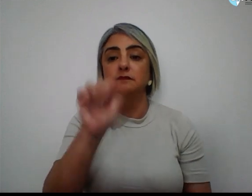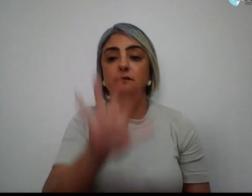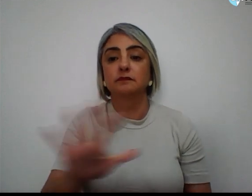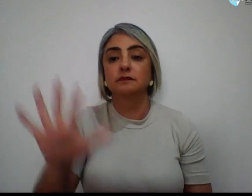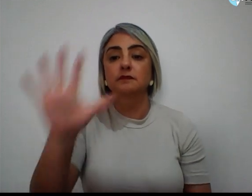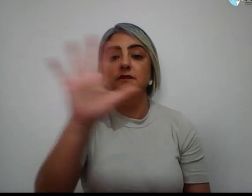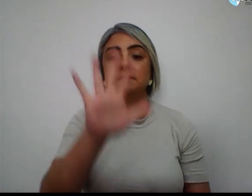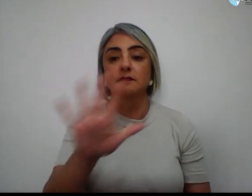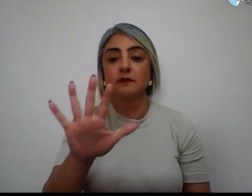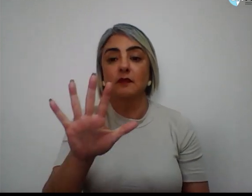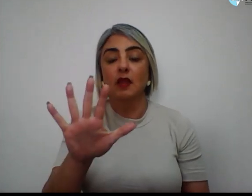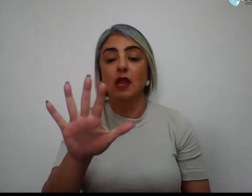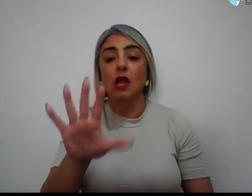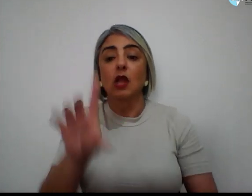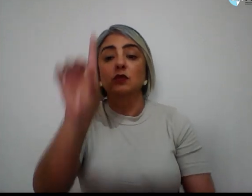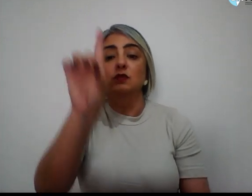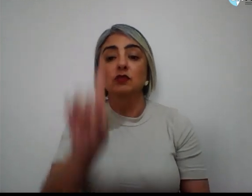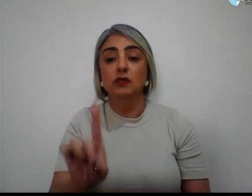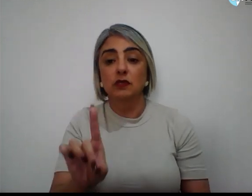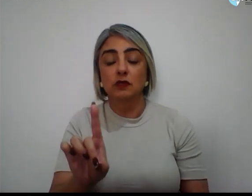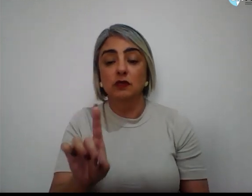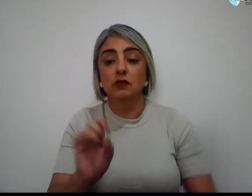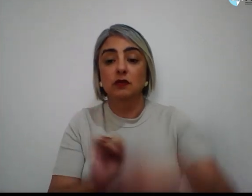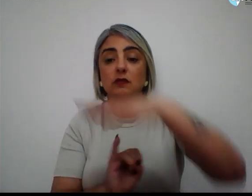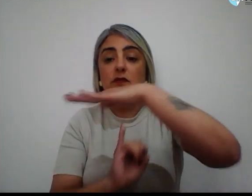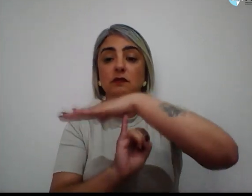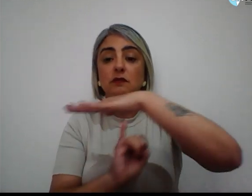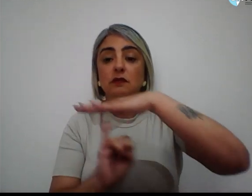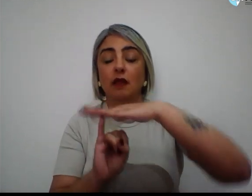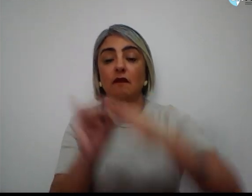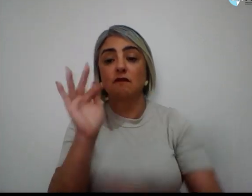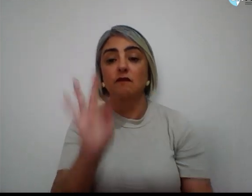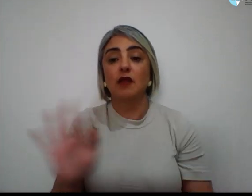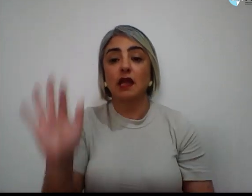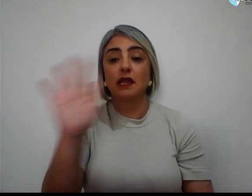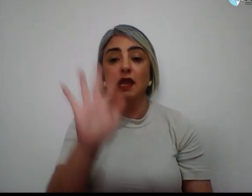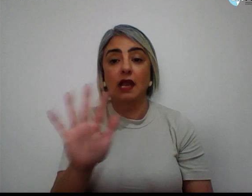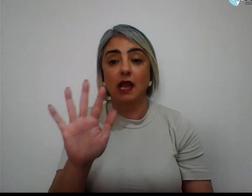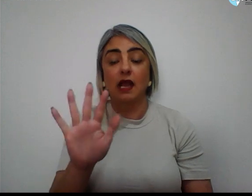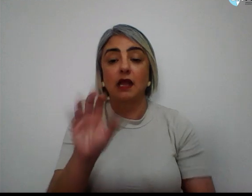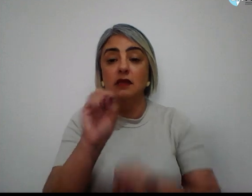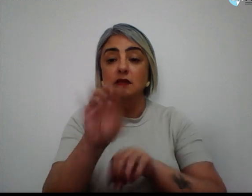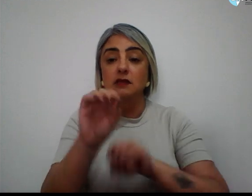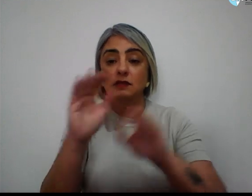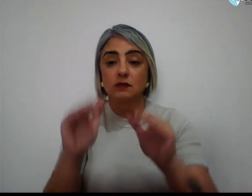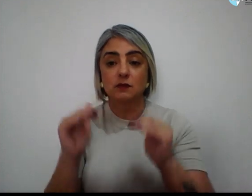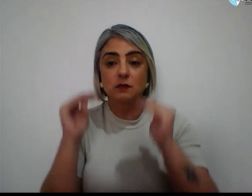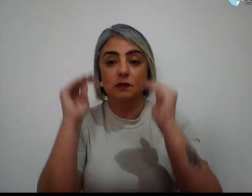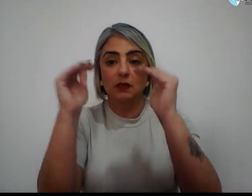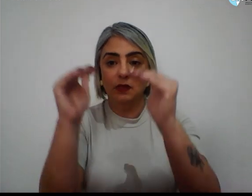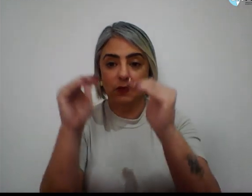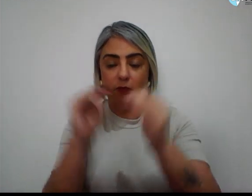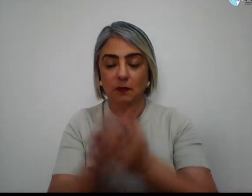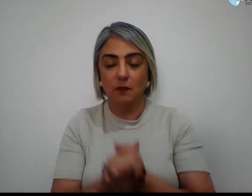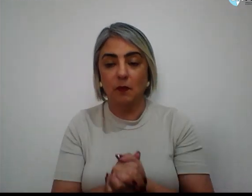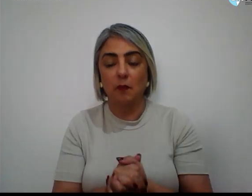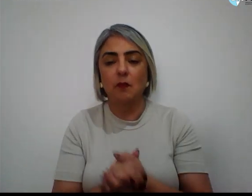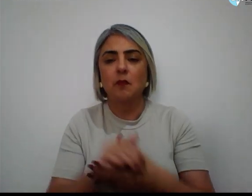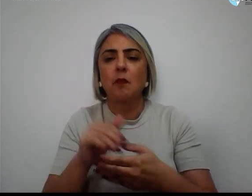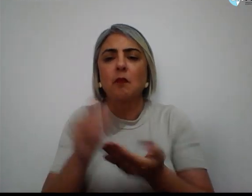dos Dirigentes das Instituições Federais de Ensino Superior. A apuração do Correio